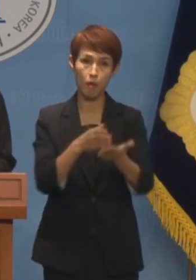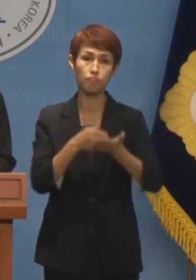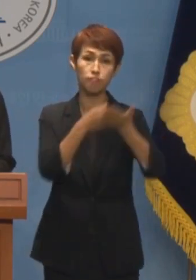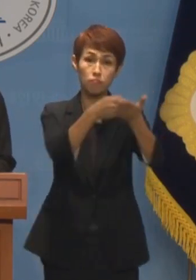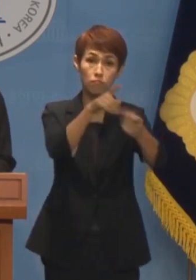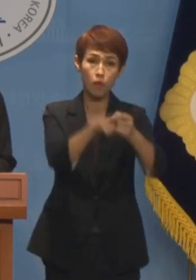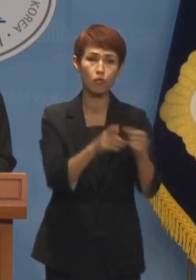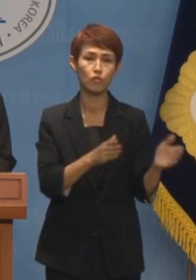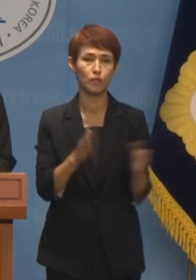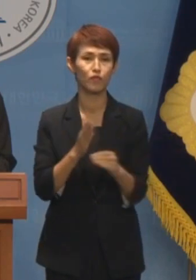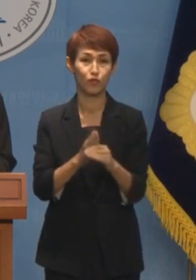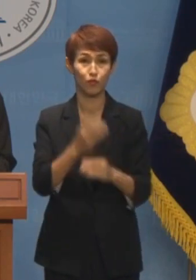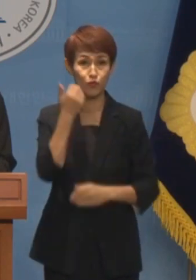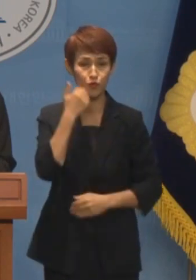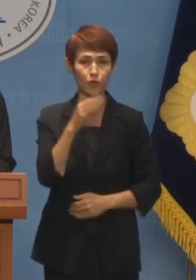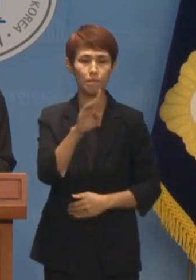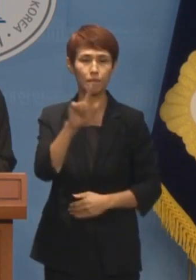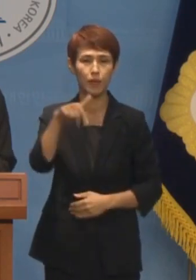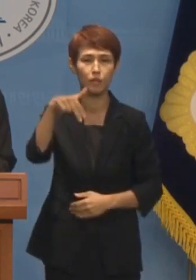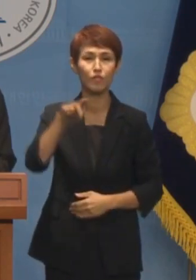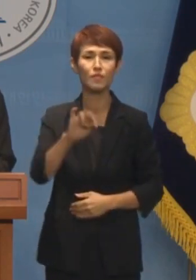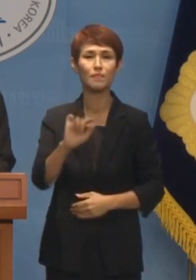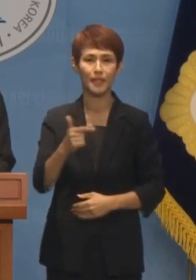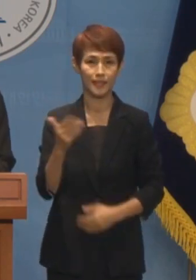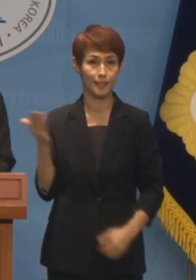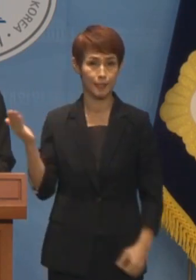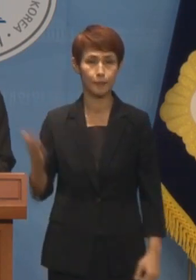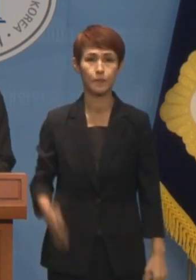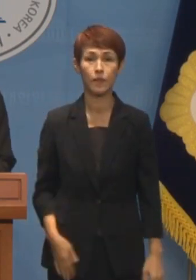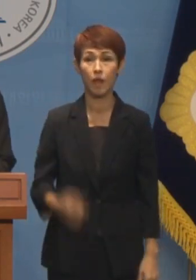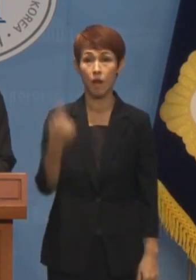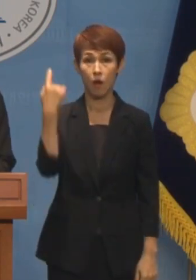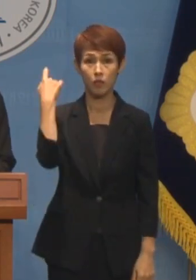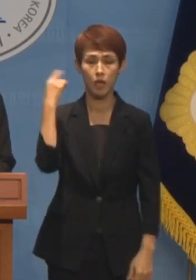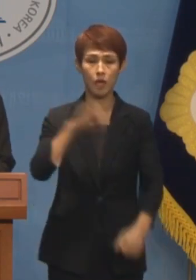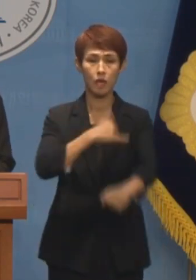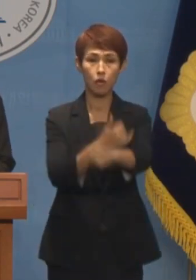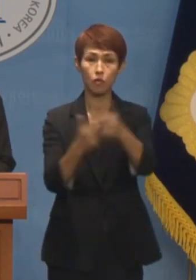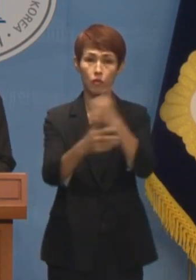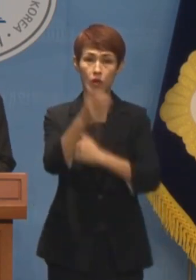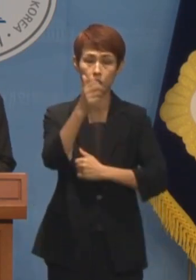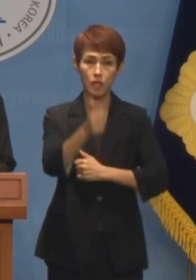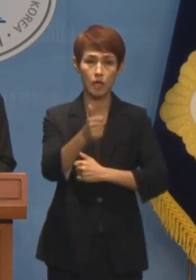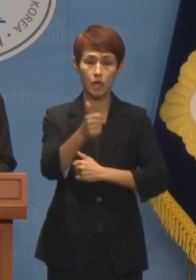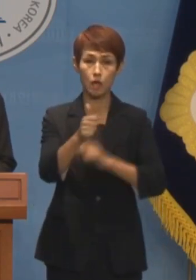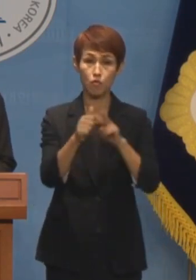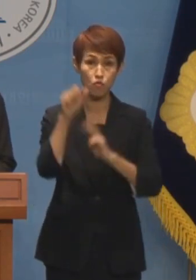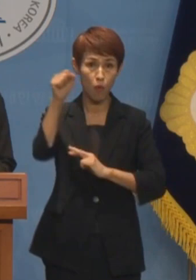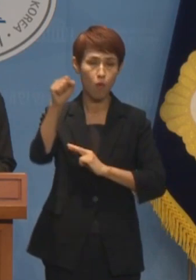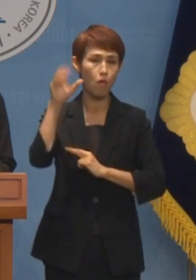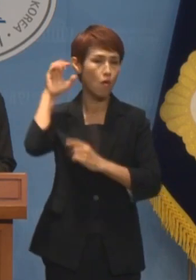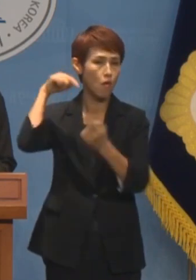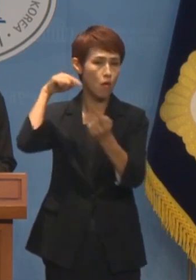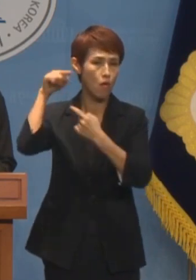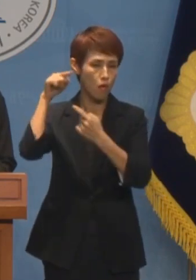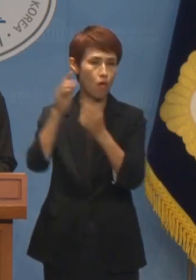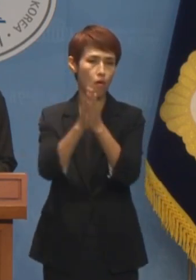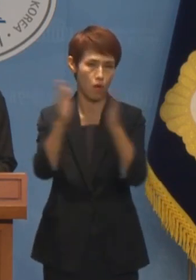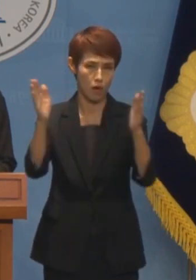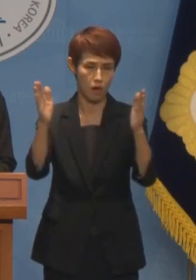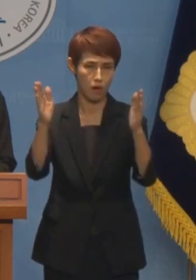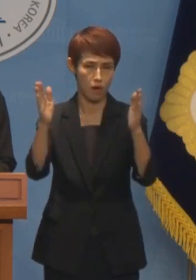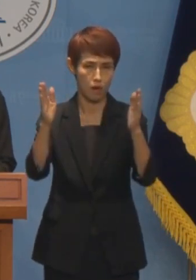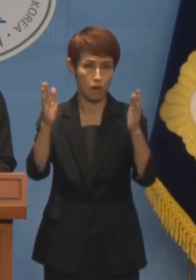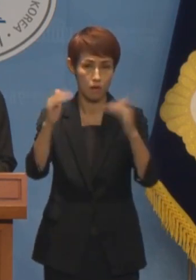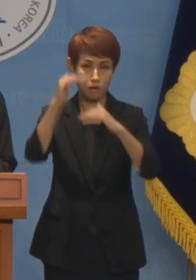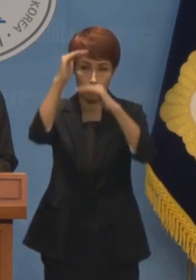준비하고 있는 박주민 의원입니다. 어제 인권위원장 후보 인사청문회가 있었는데 그 인사청문회에서 나왔던